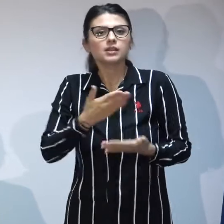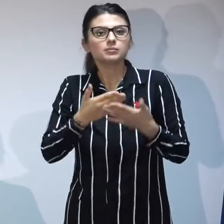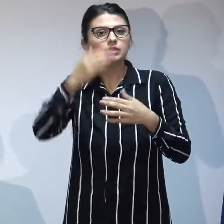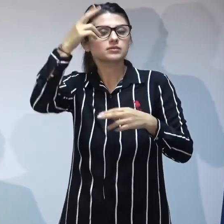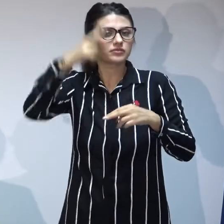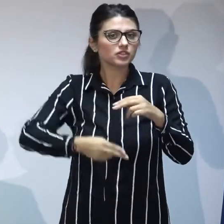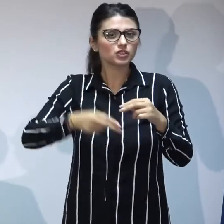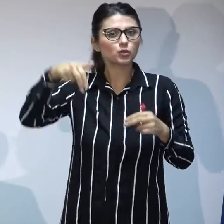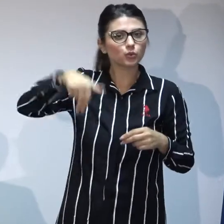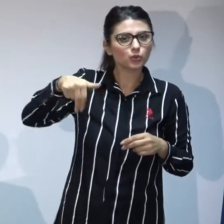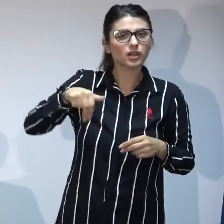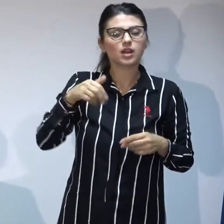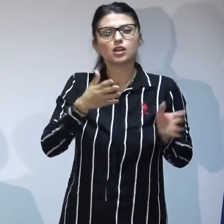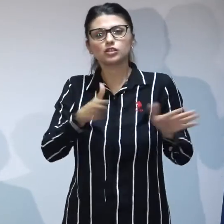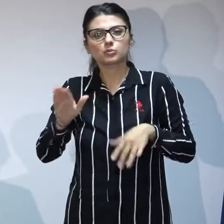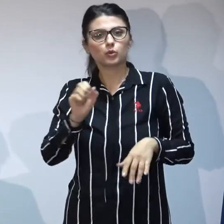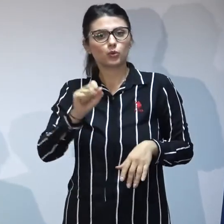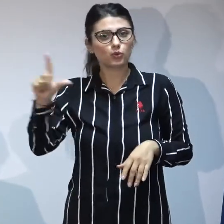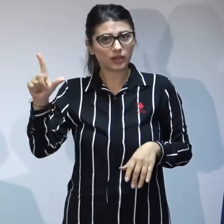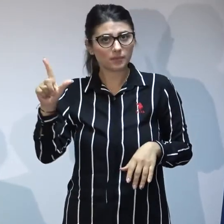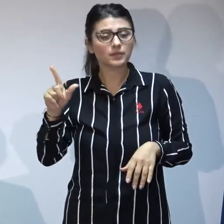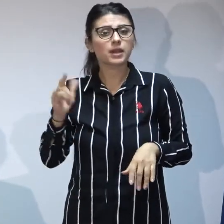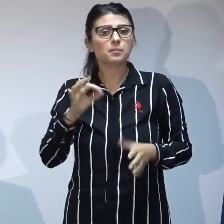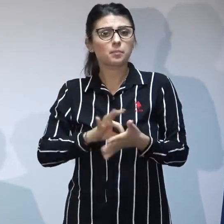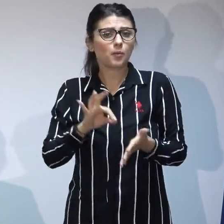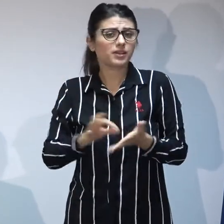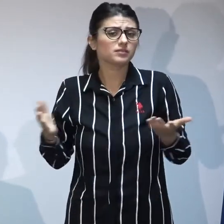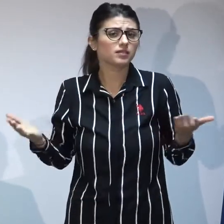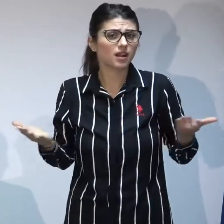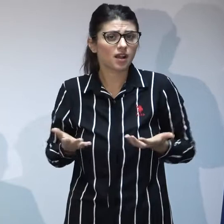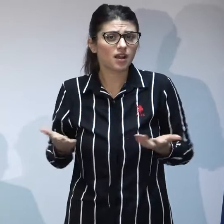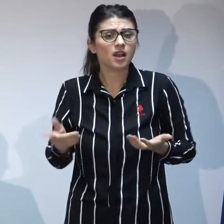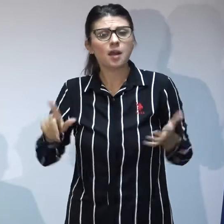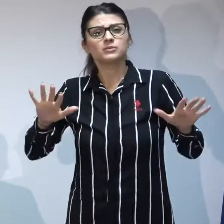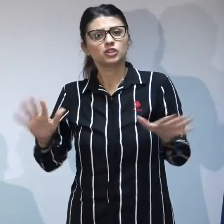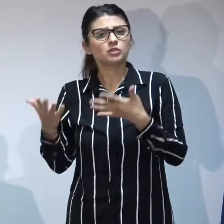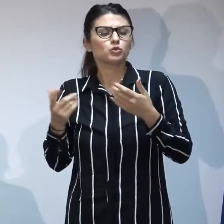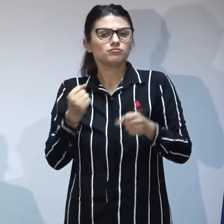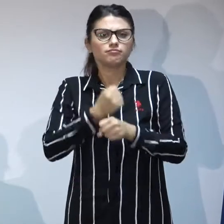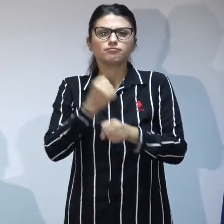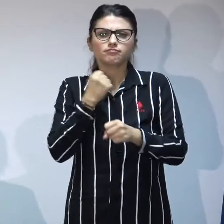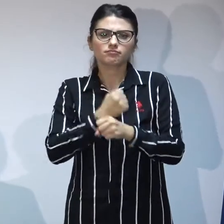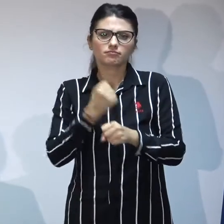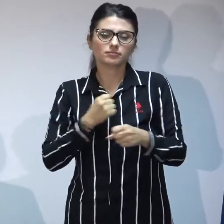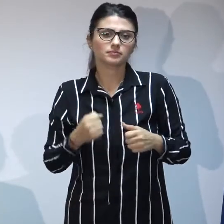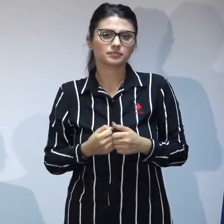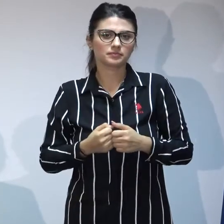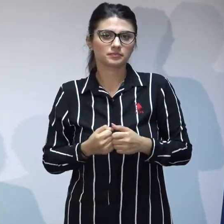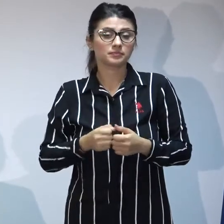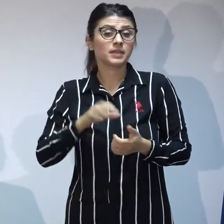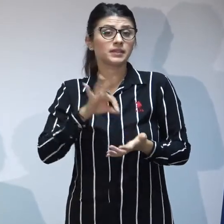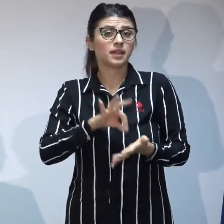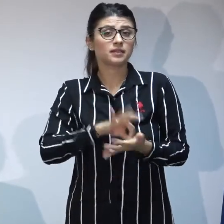iunie, începutul lunii iulie, din momentul în care am început acest demers, până la